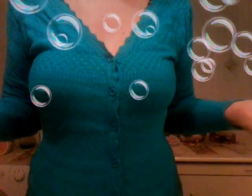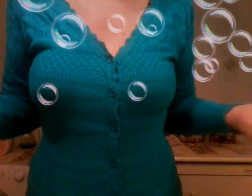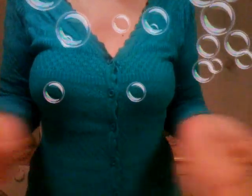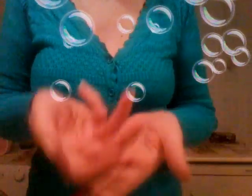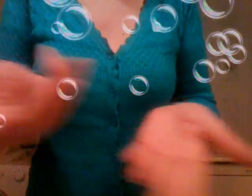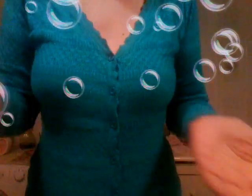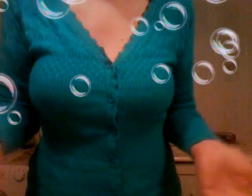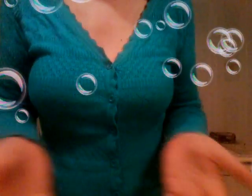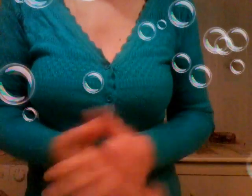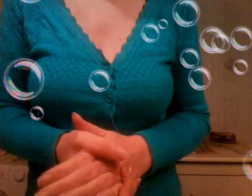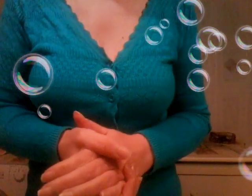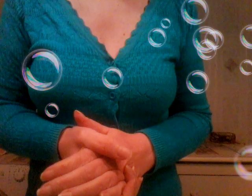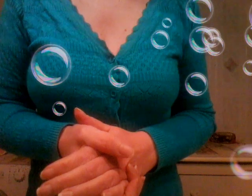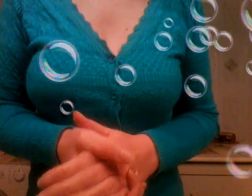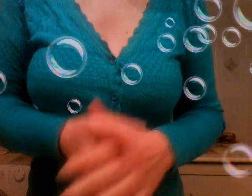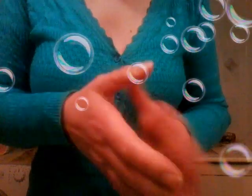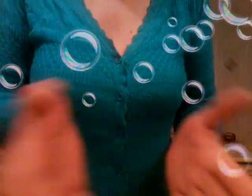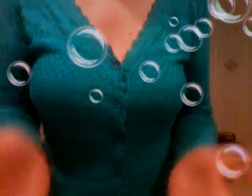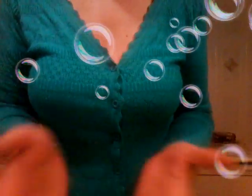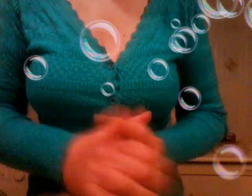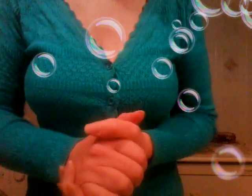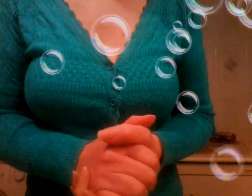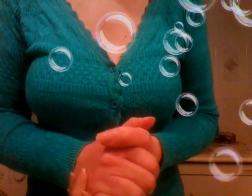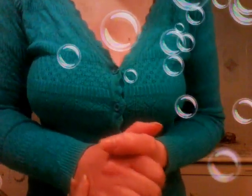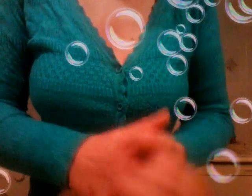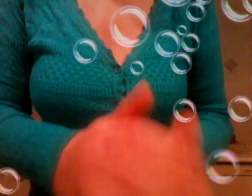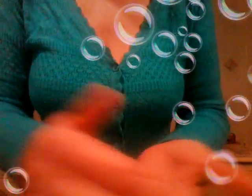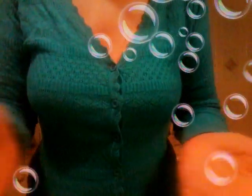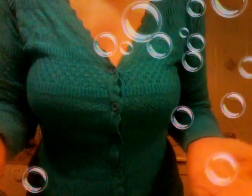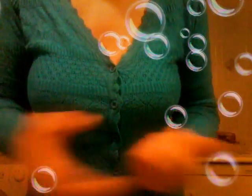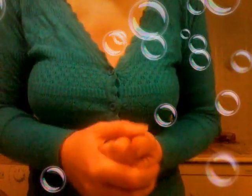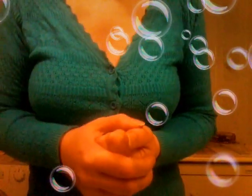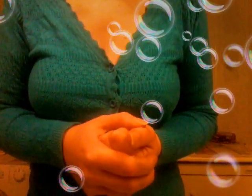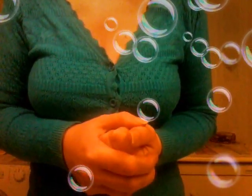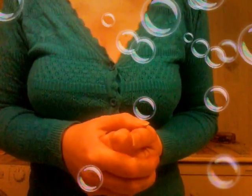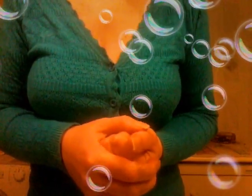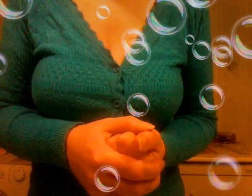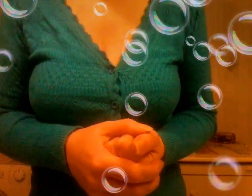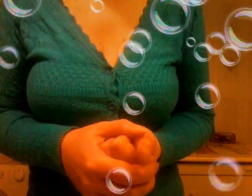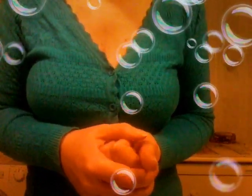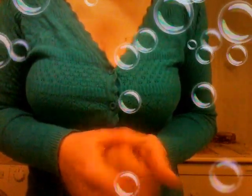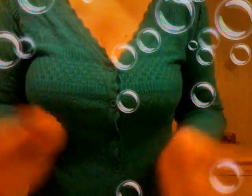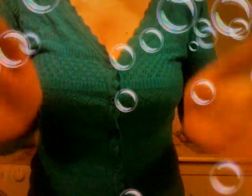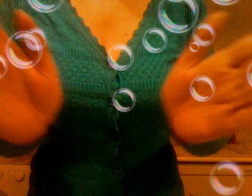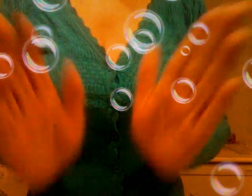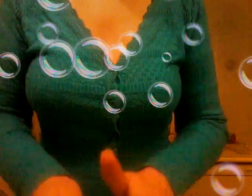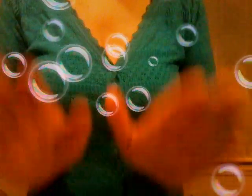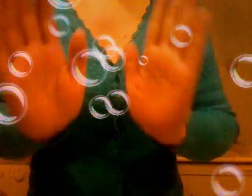signori mi dispiace dirlo fate come vi pare è una mia opinione ok vi saluto